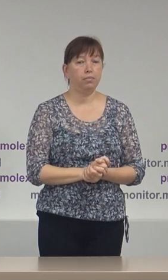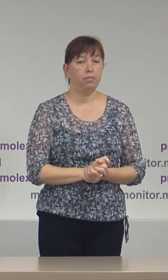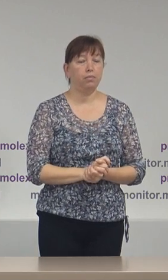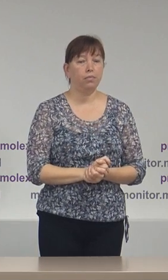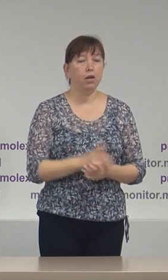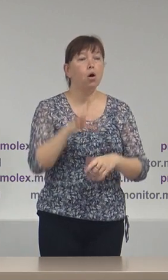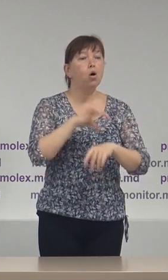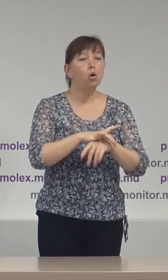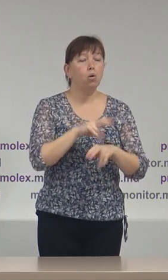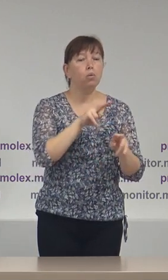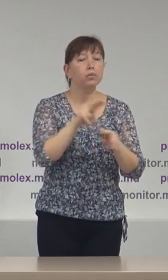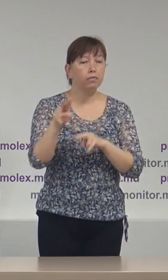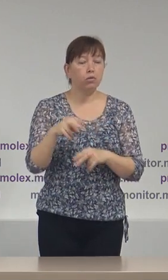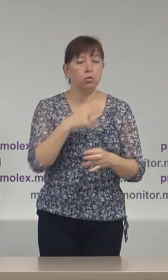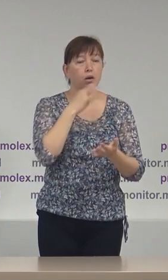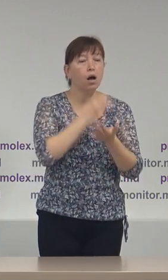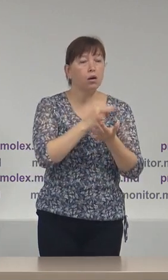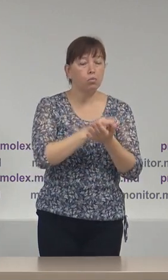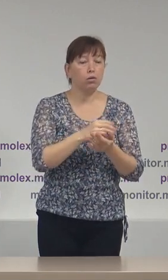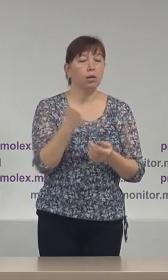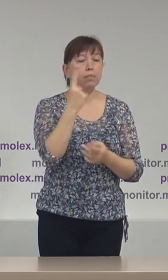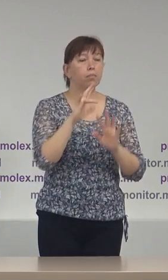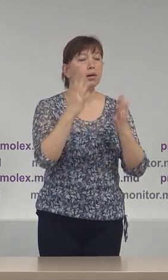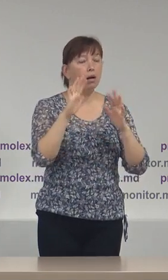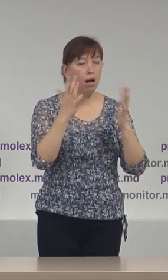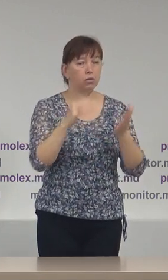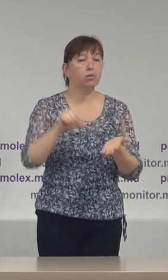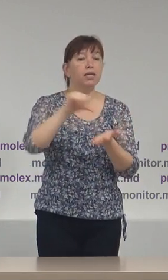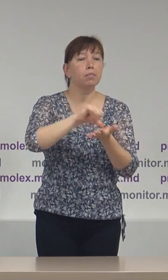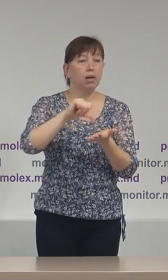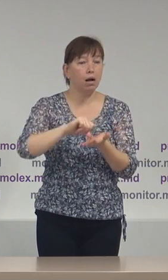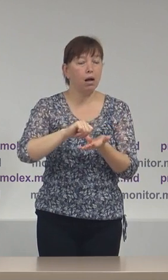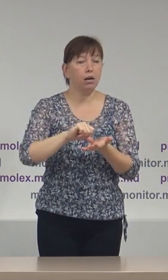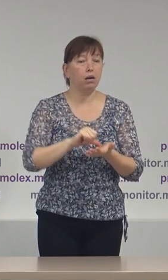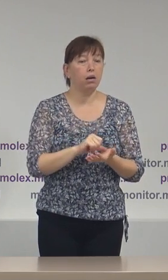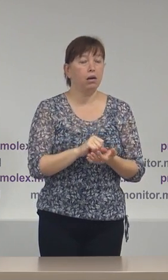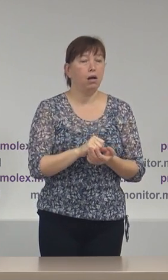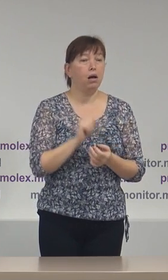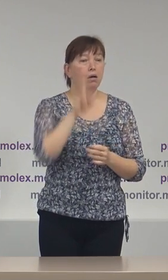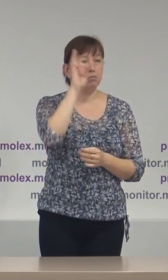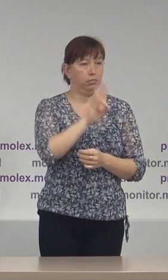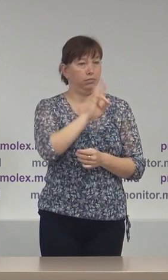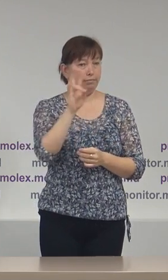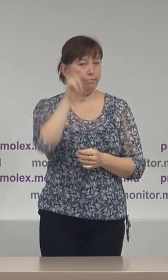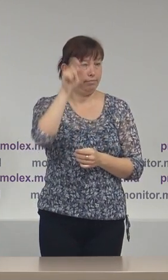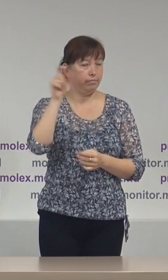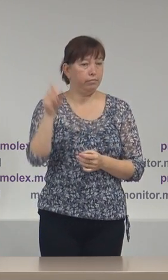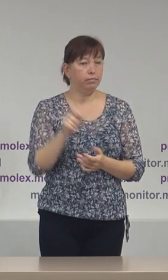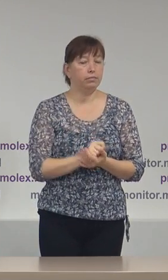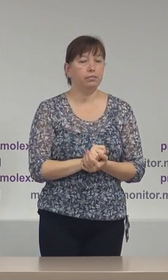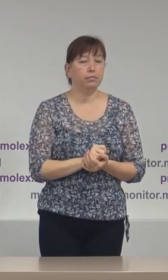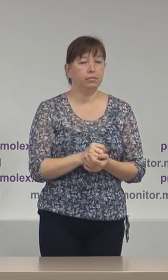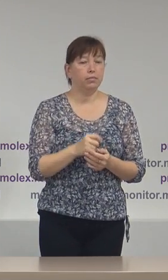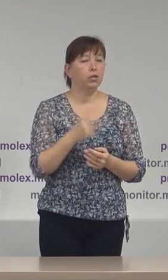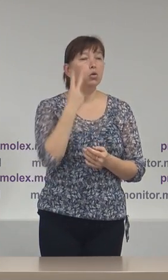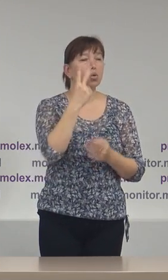Observatorii noștri au raportat primele cazuri de implicare a culturilor religioase. În ceau